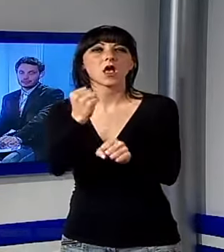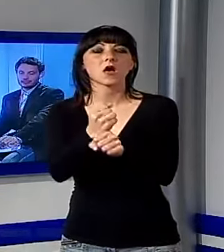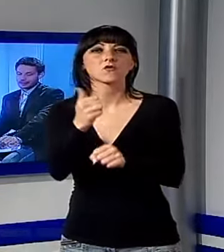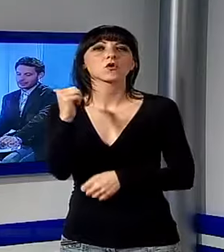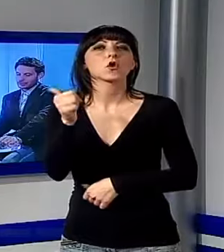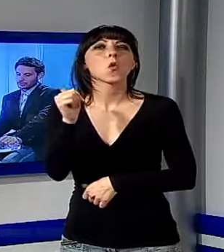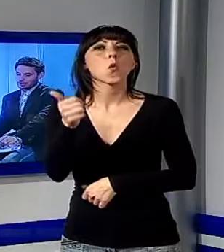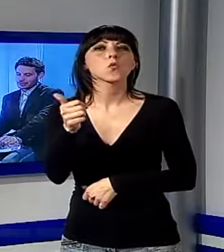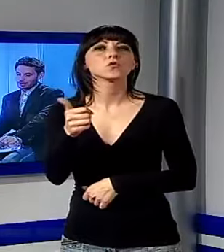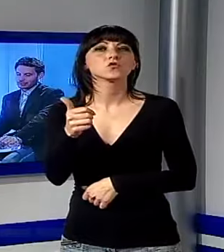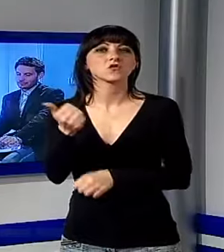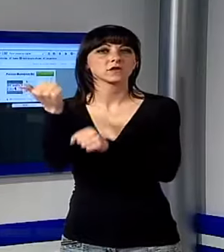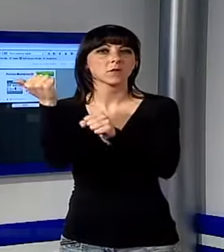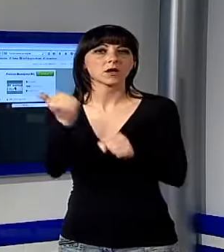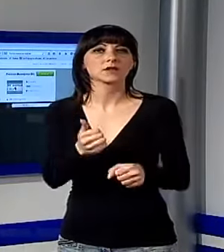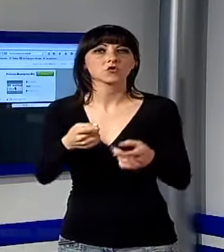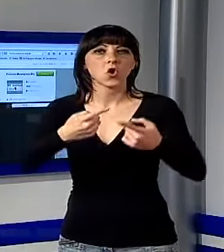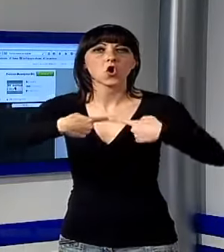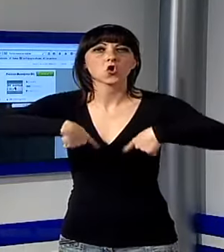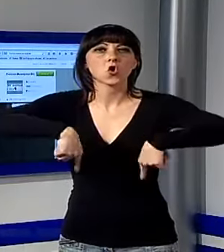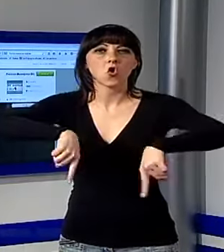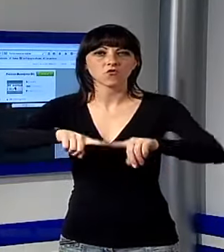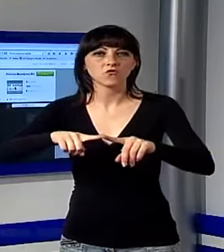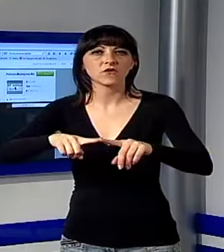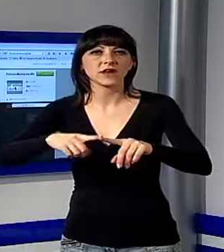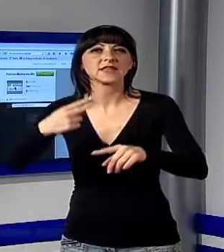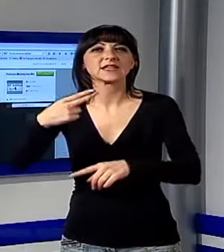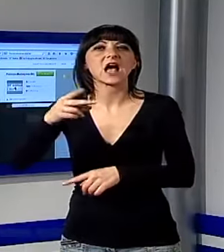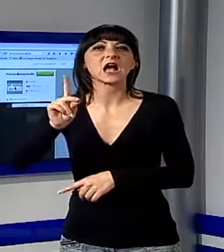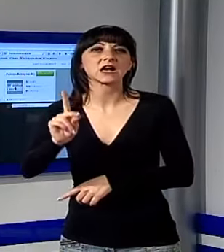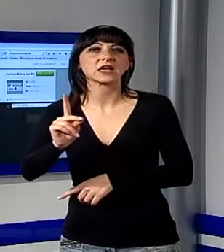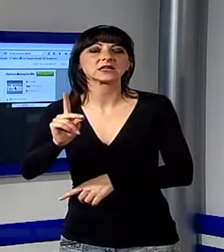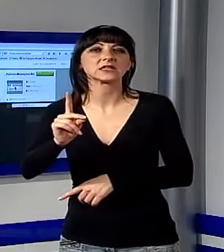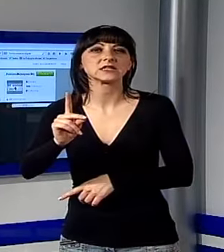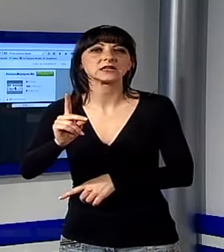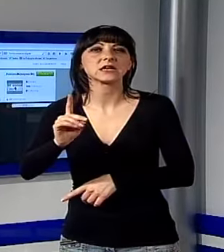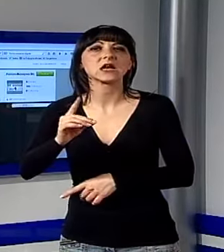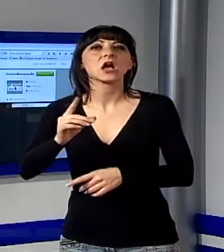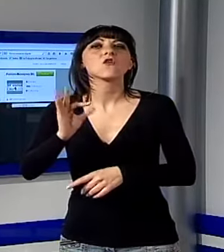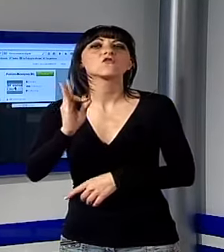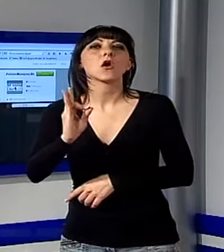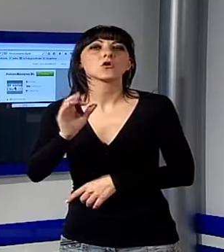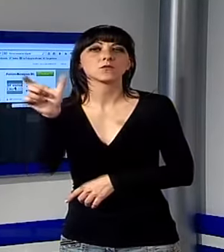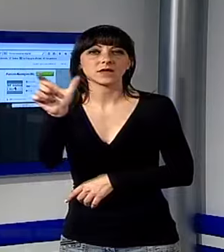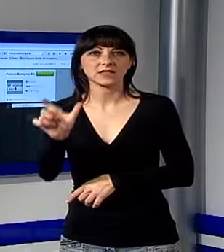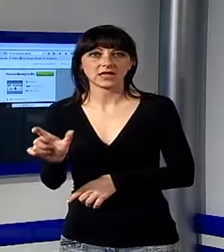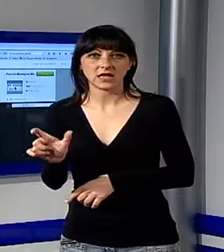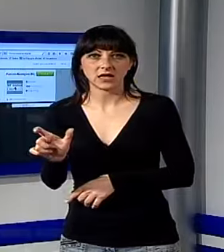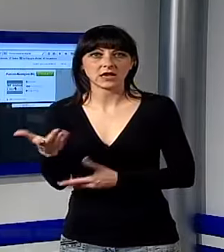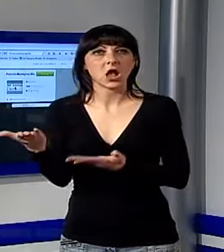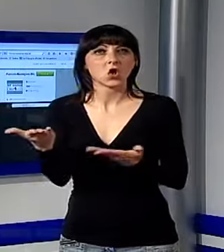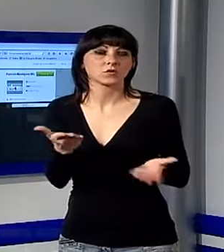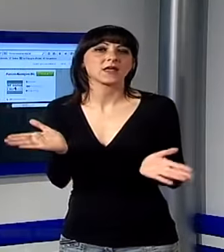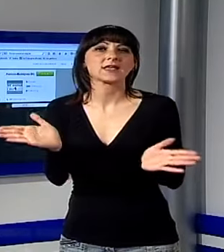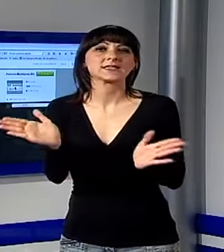'undicesima edizione della conferenza nazionale HD Forum Italia, una sessione ospitata nella sala de